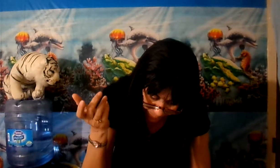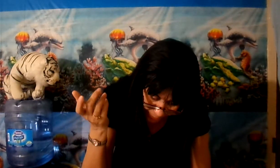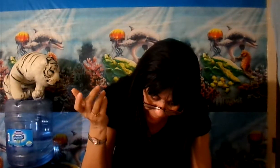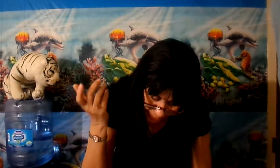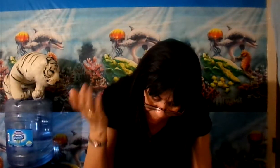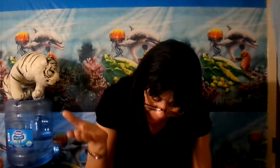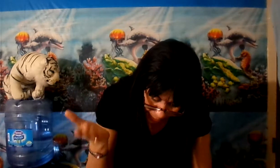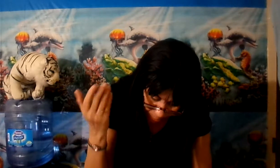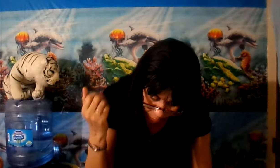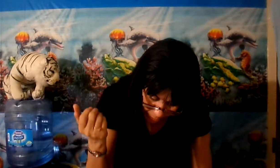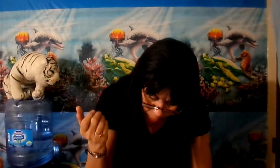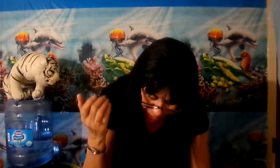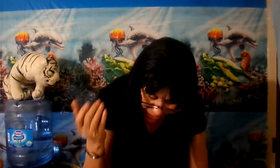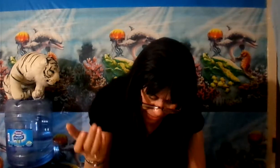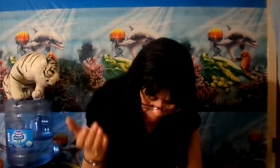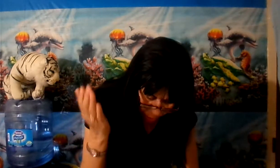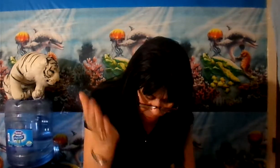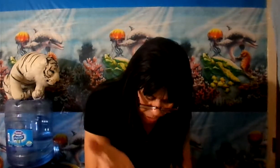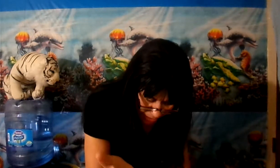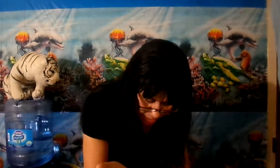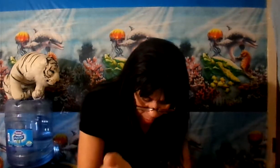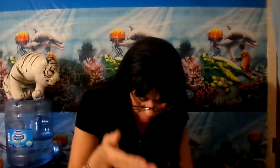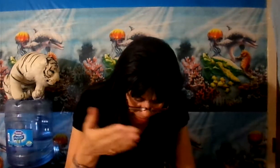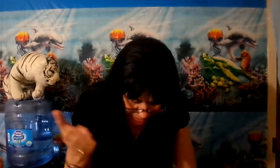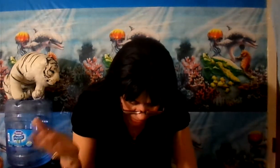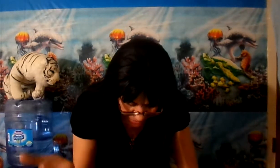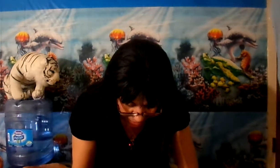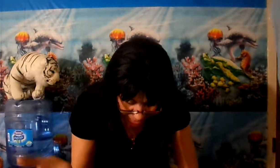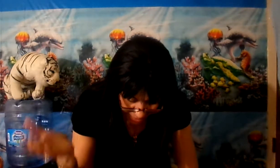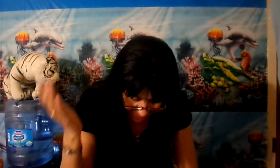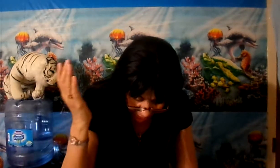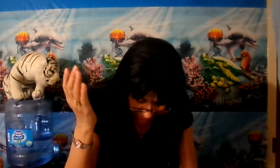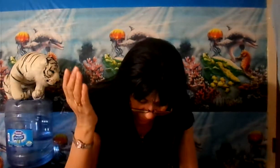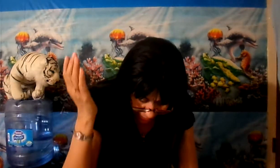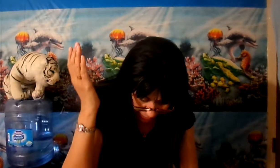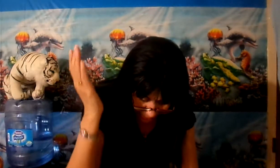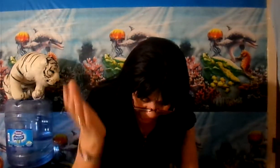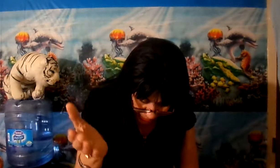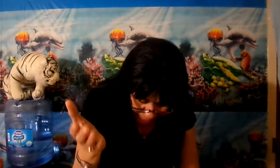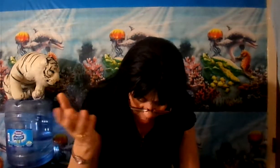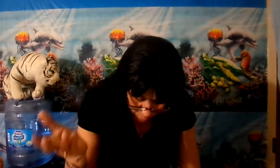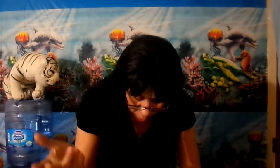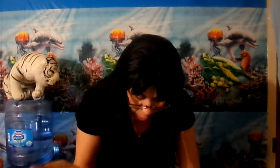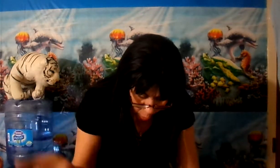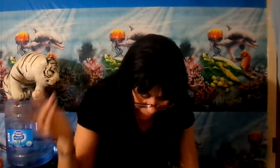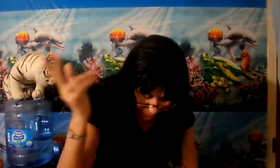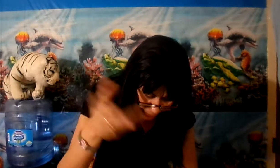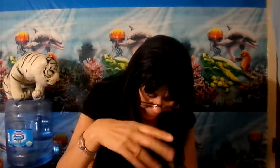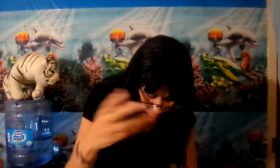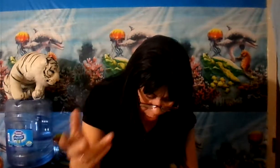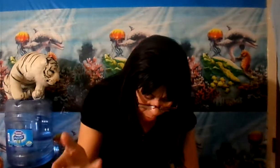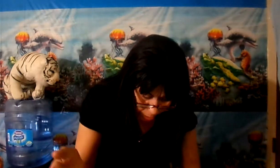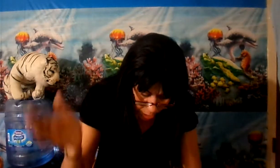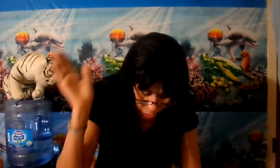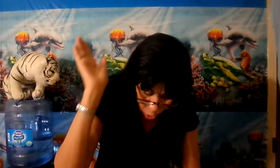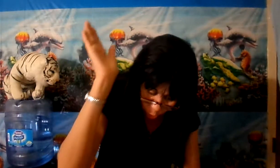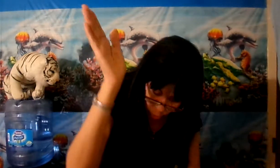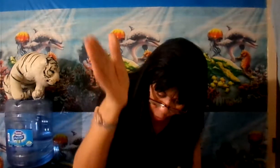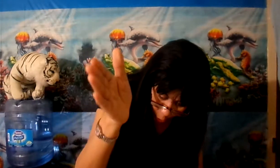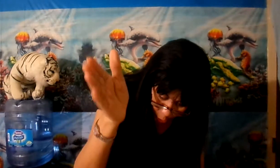Es más moderno casarse o divorciarse o volverse a casar que el escándalo mundial. Los artistas de Hollywood son notorios